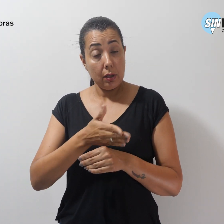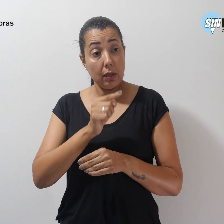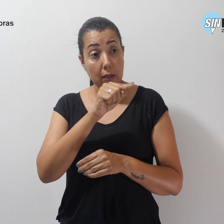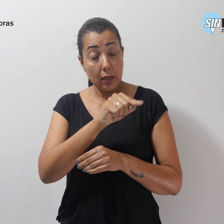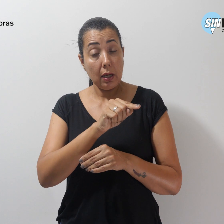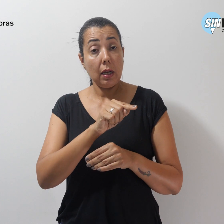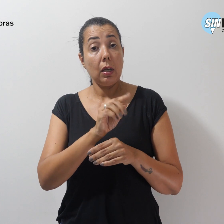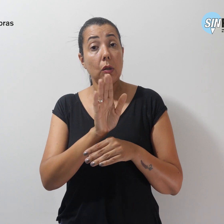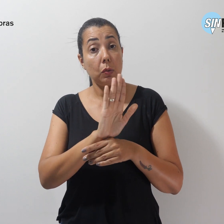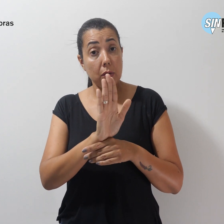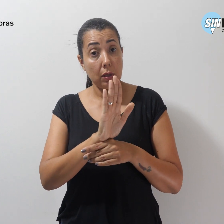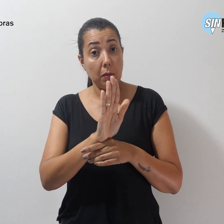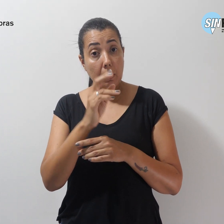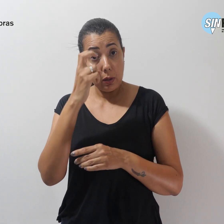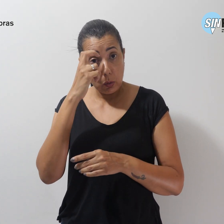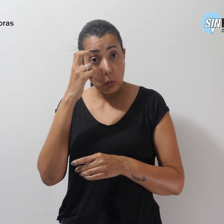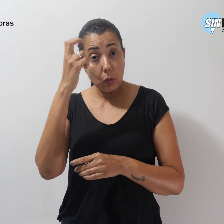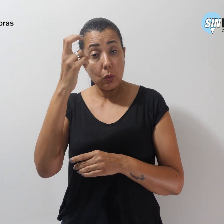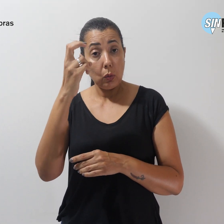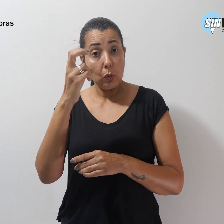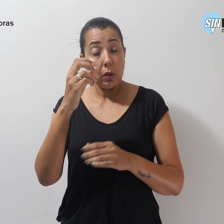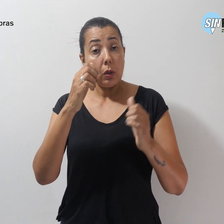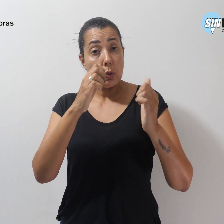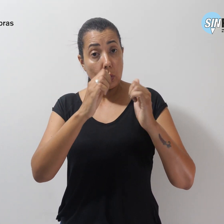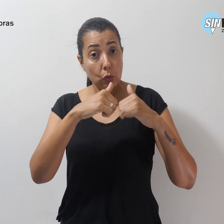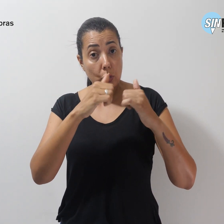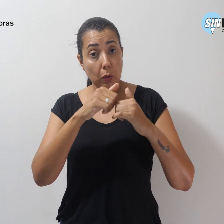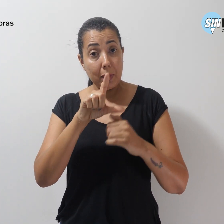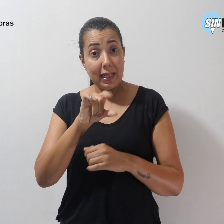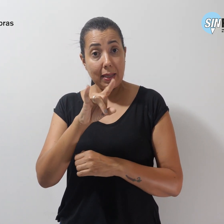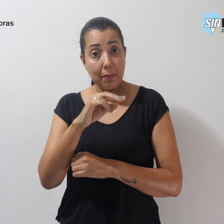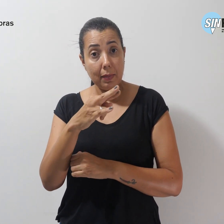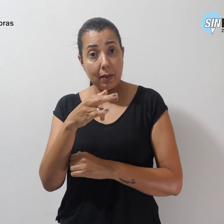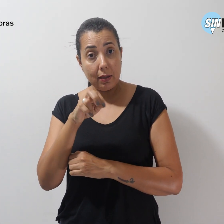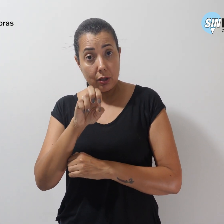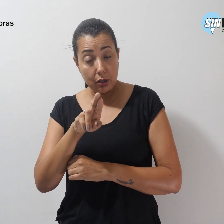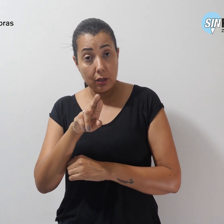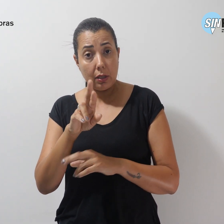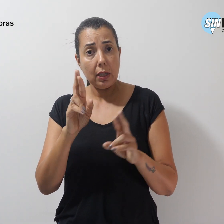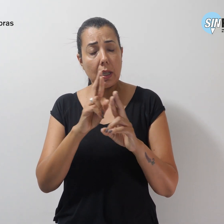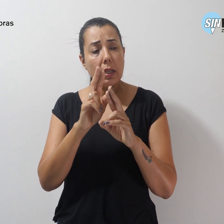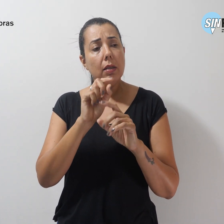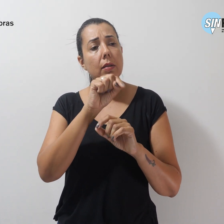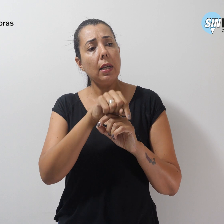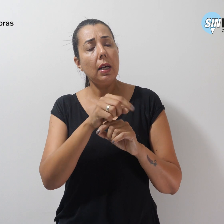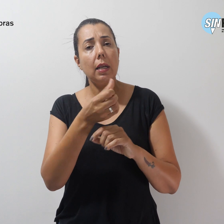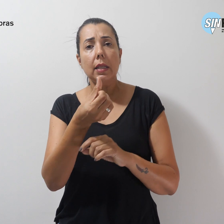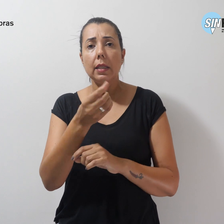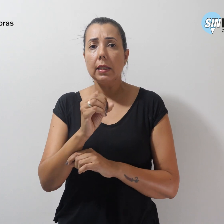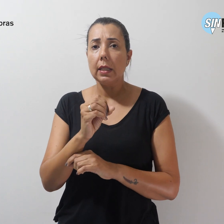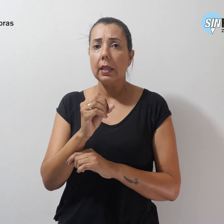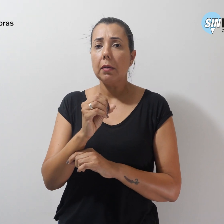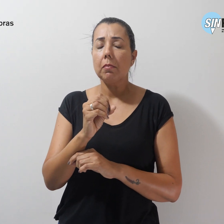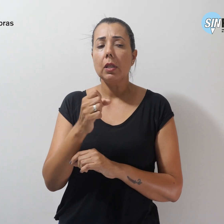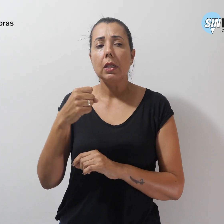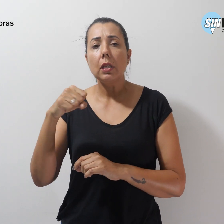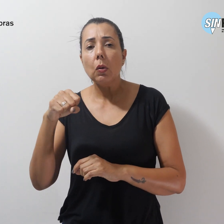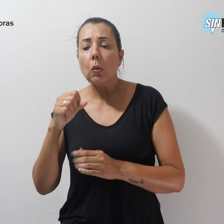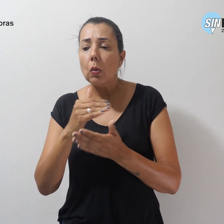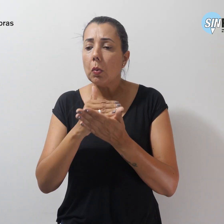Cultura do Libertimal. A veiculação do VT de 60 segundos começou nesta